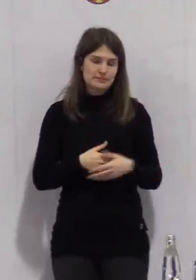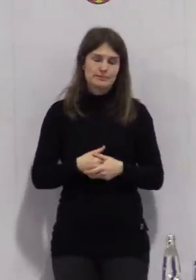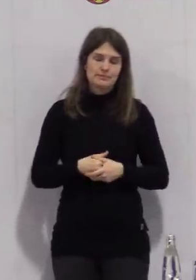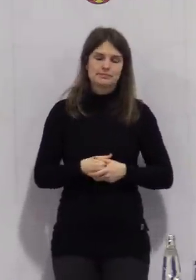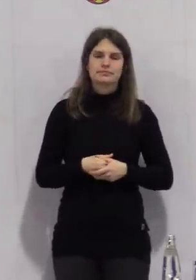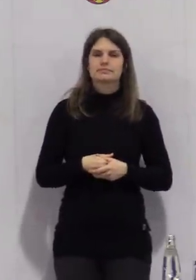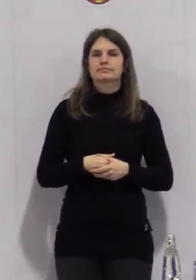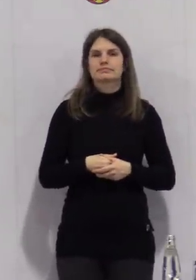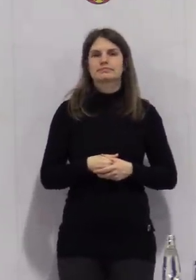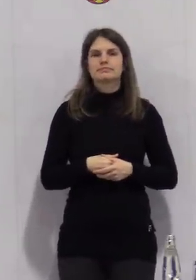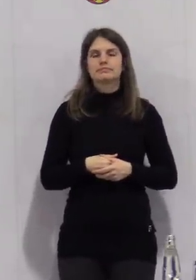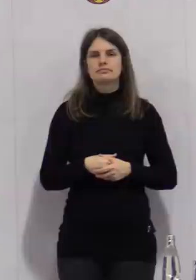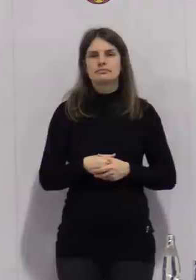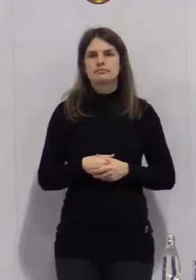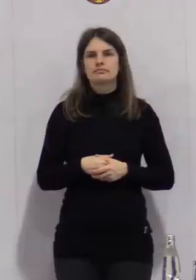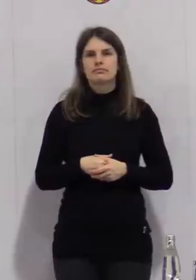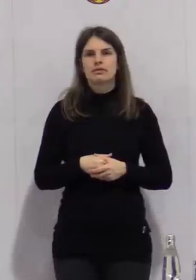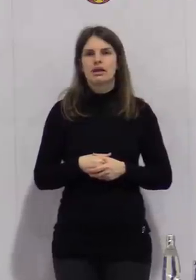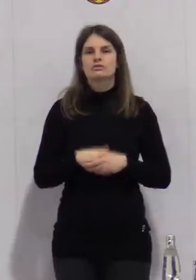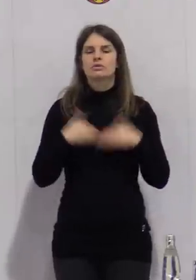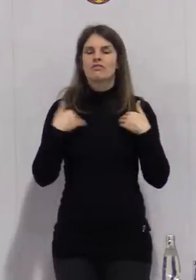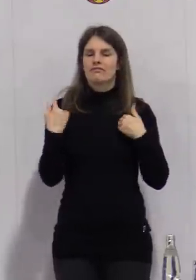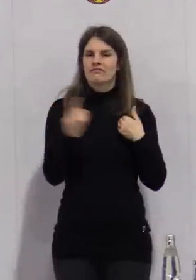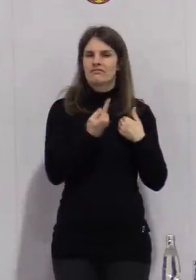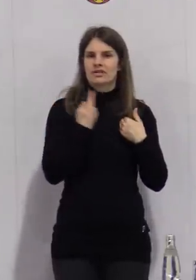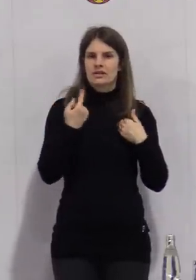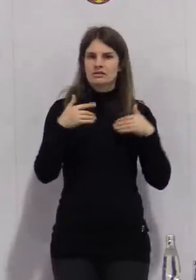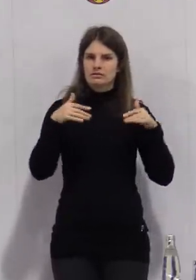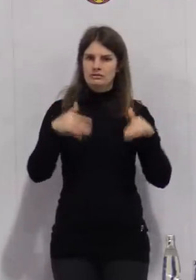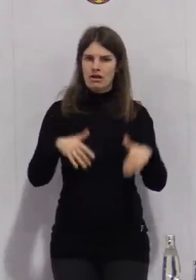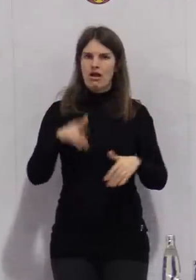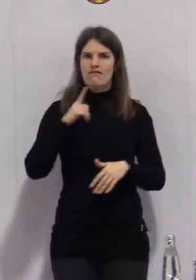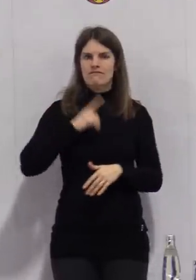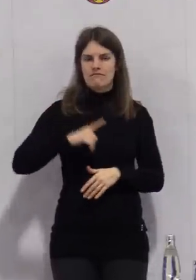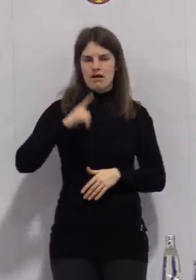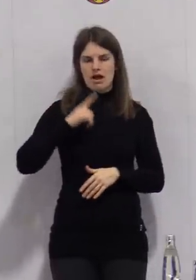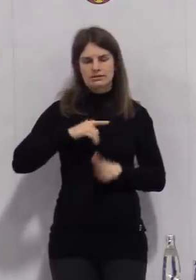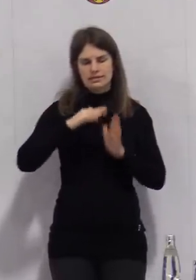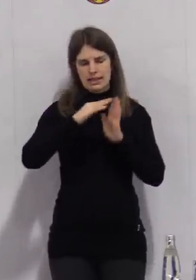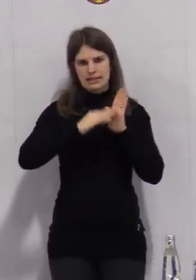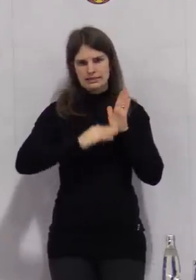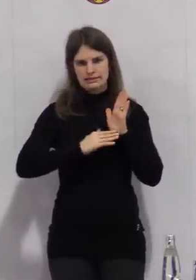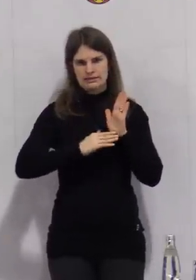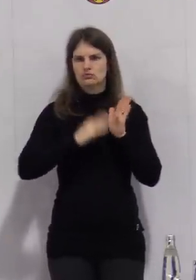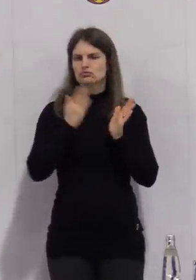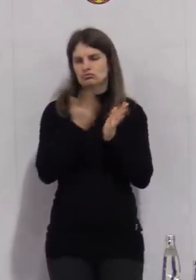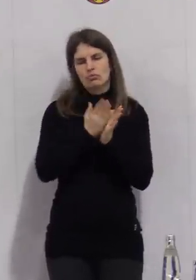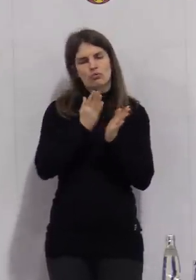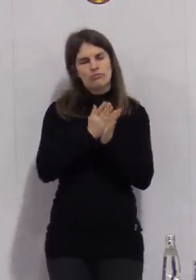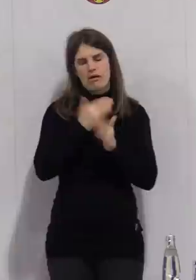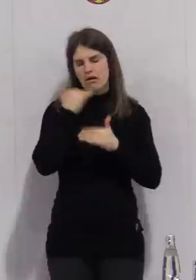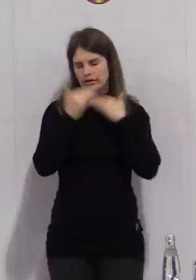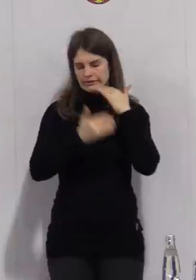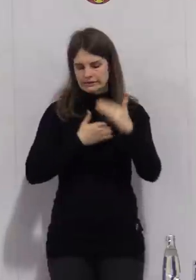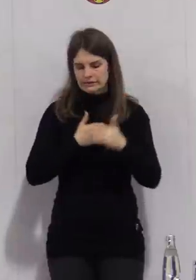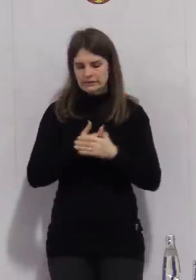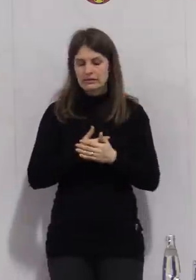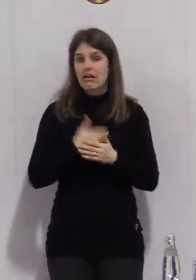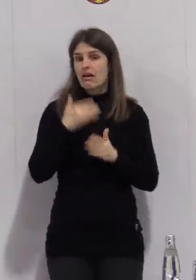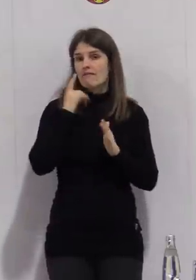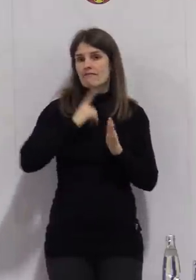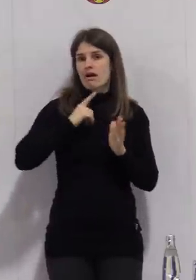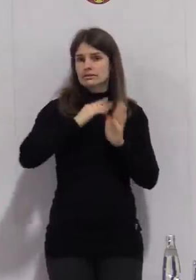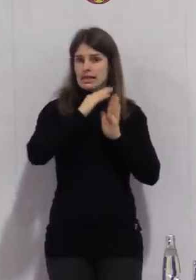Wir haben eine Warteliste, wir haben das ja schon mehrfach erläutert. Wir haben eine Warteliste, die im Moment